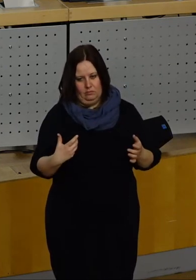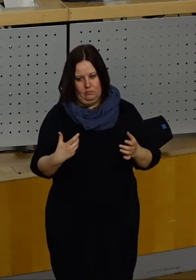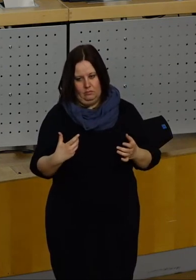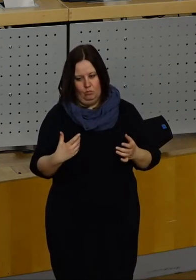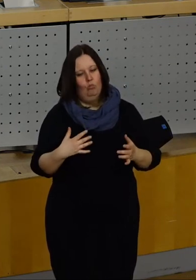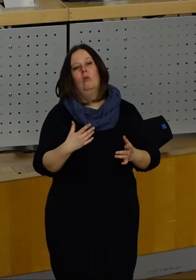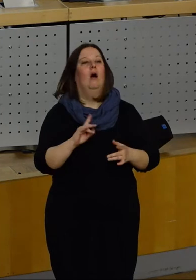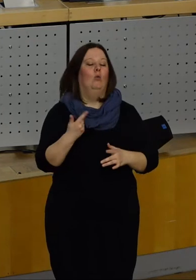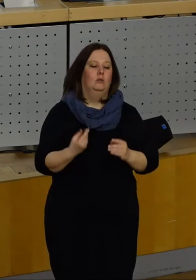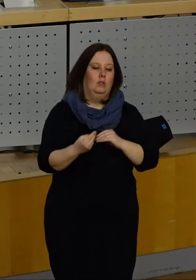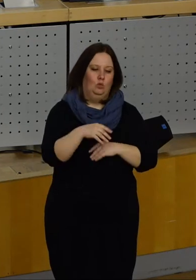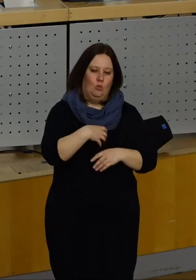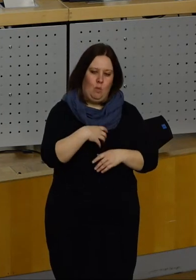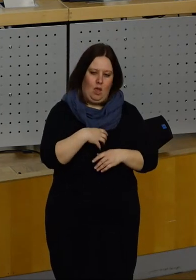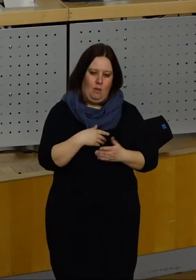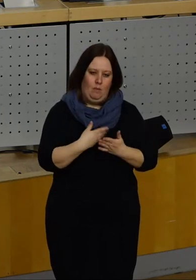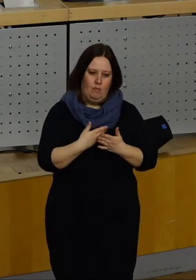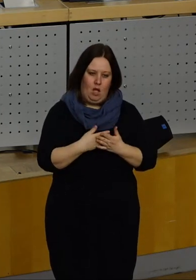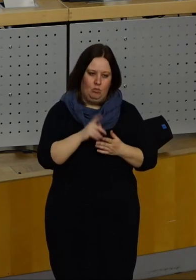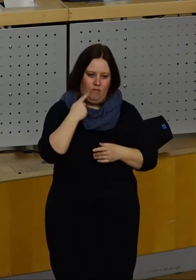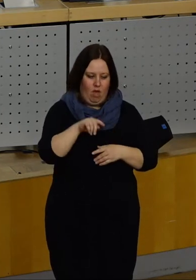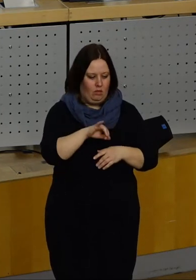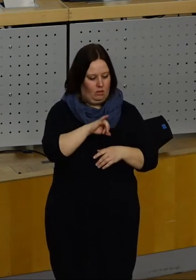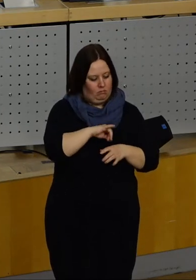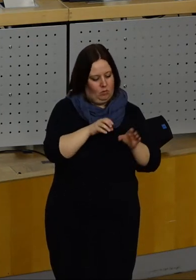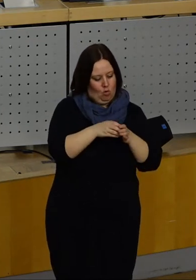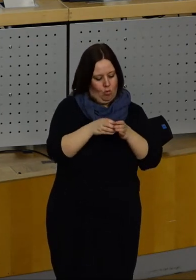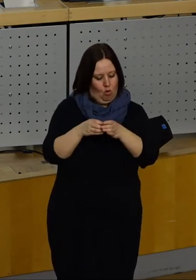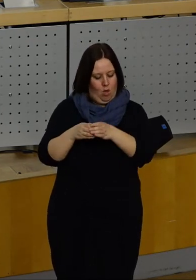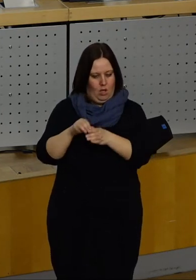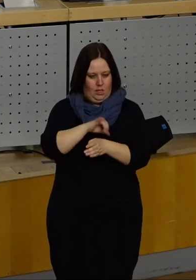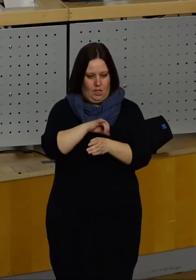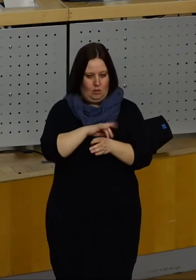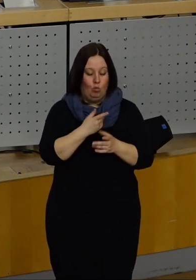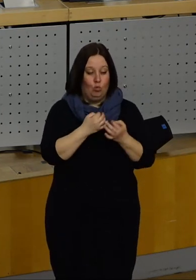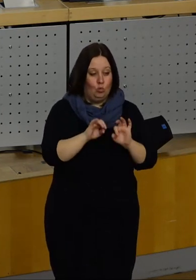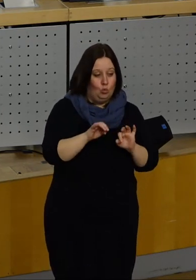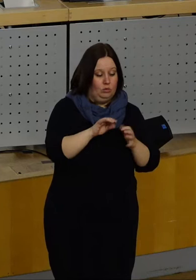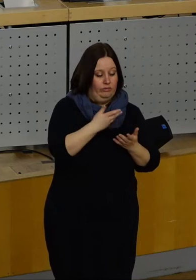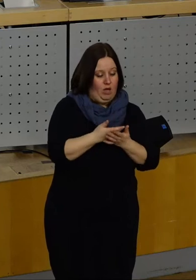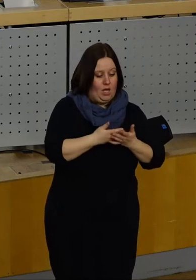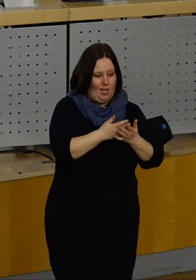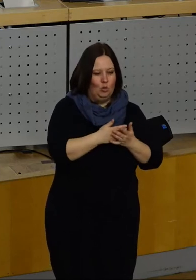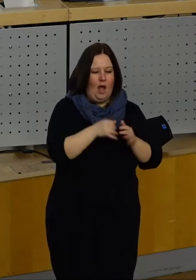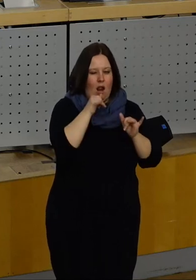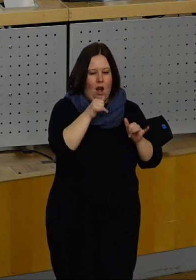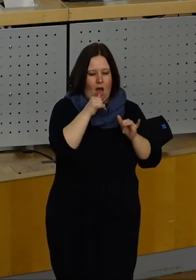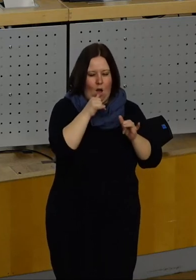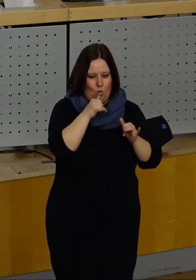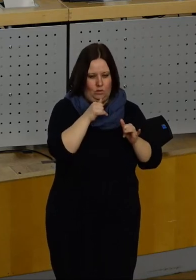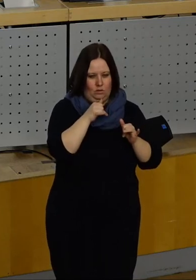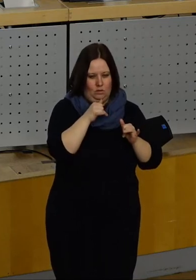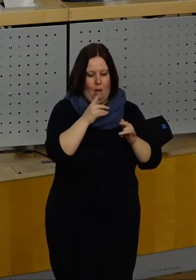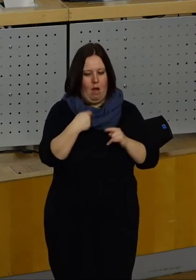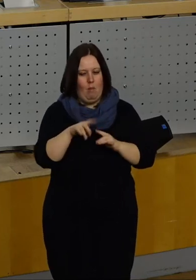zudem immer die Gefahr, dass Partikularinteressen kleiner, gut organisierter, vernetzter und besonders lauter Gruppen sich durchsetzen